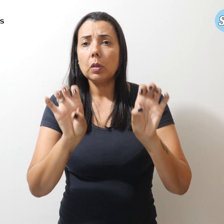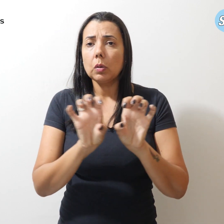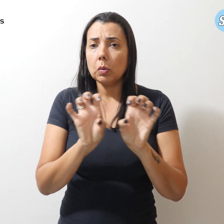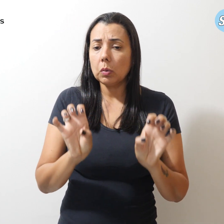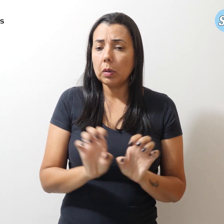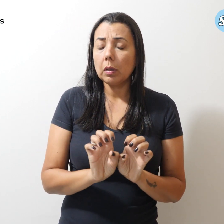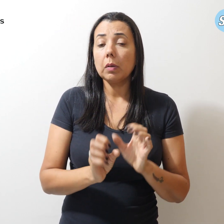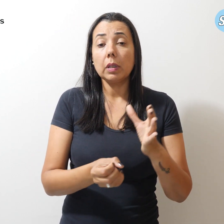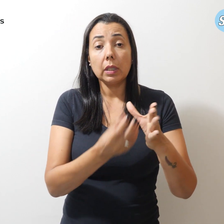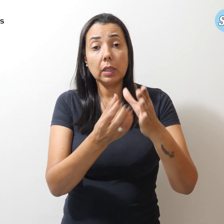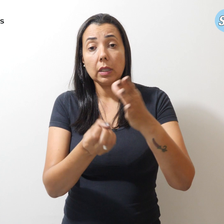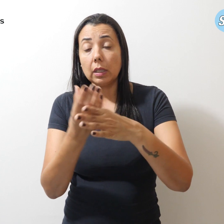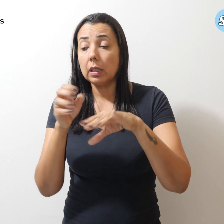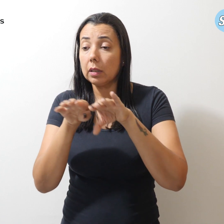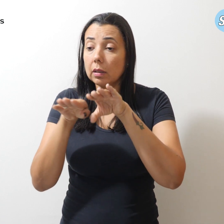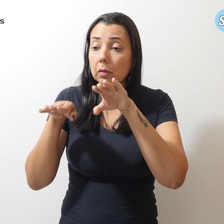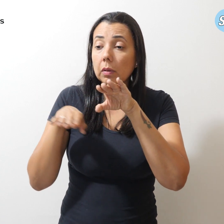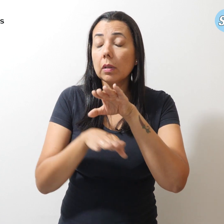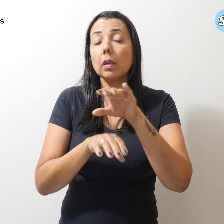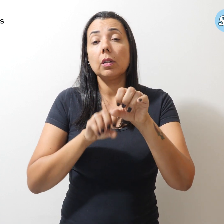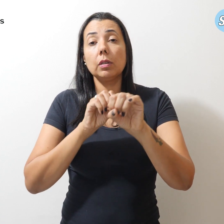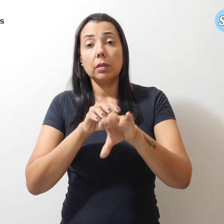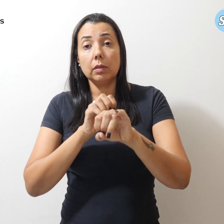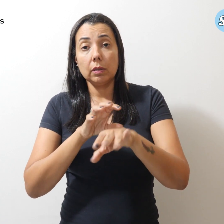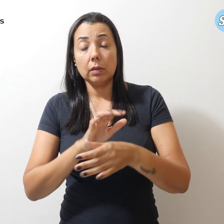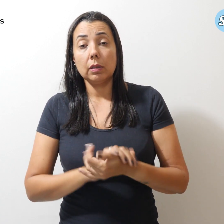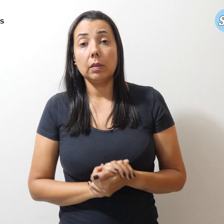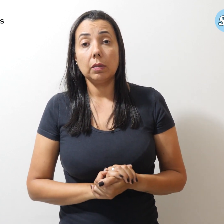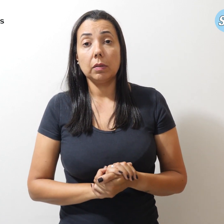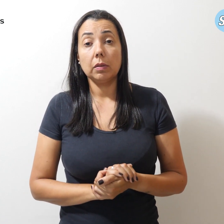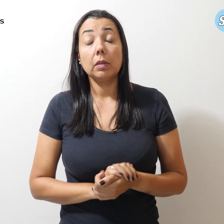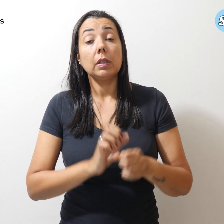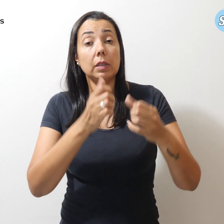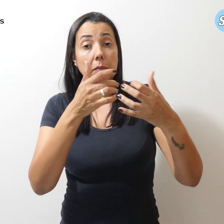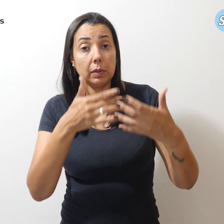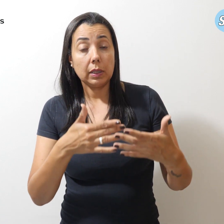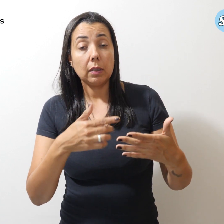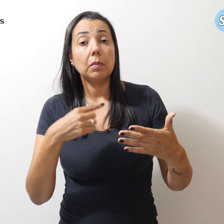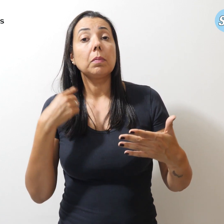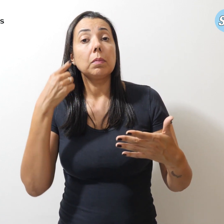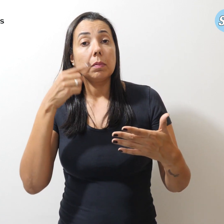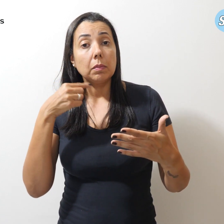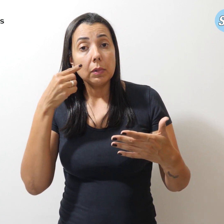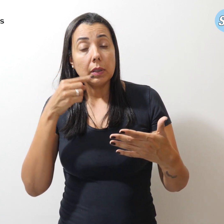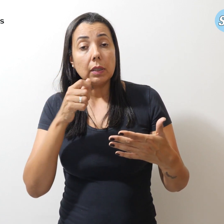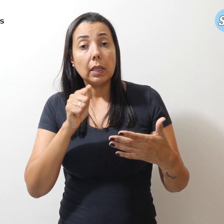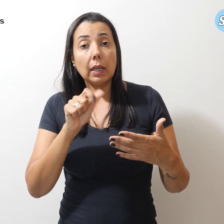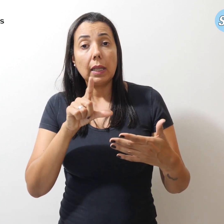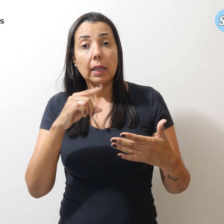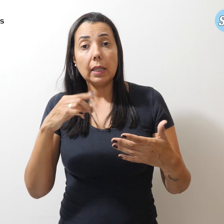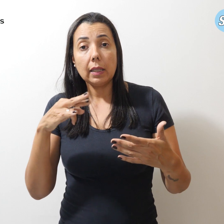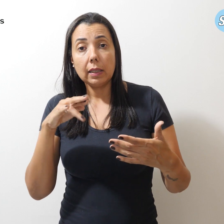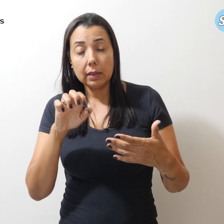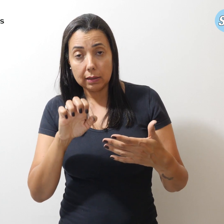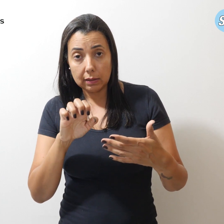geram desigualdades educacionais, diz a deputada Alice Portugal. As